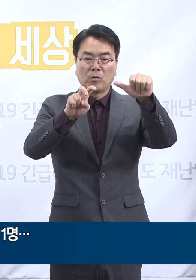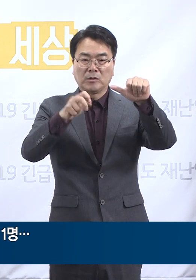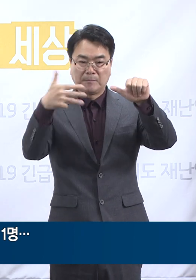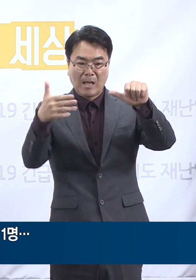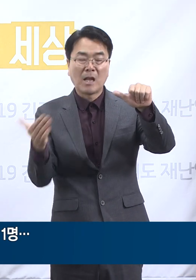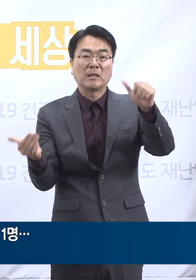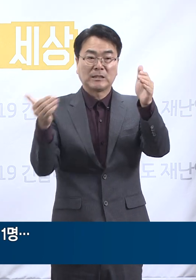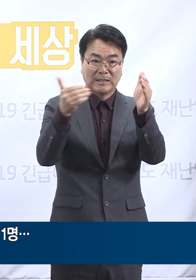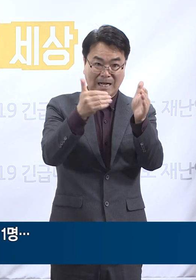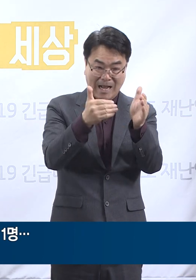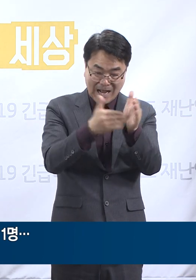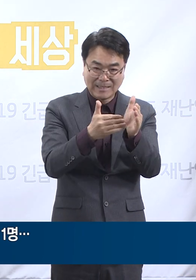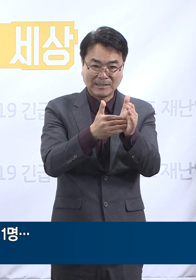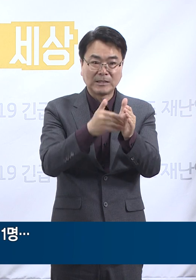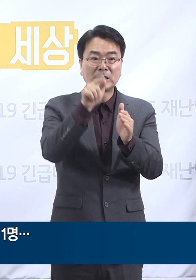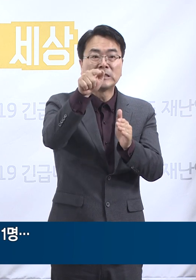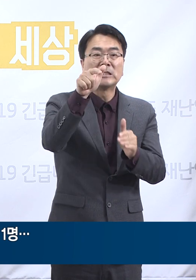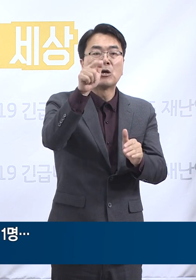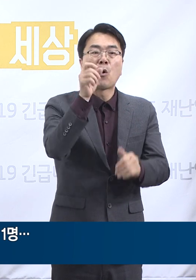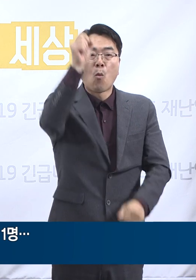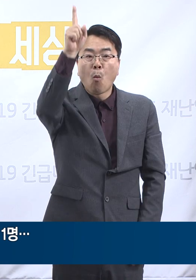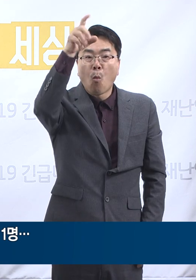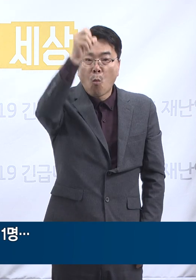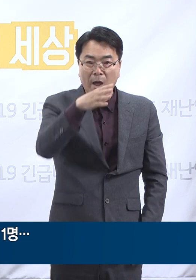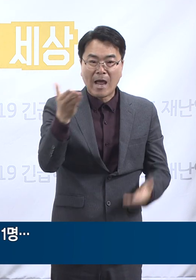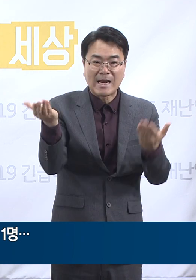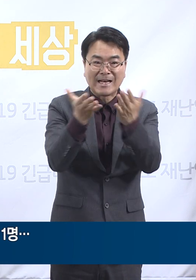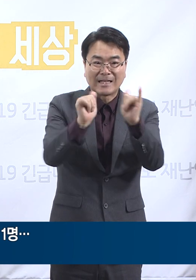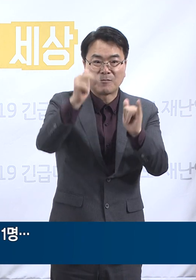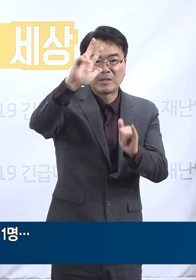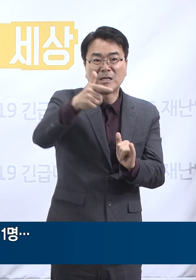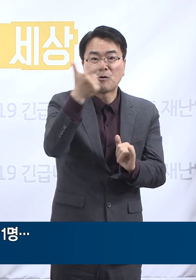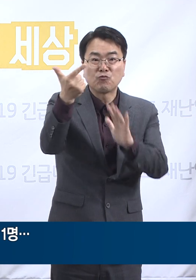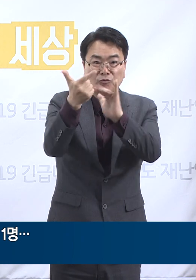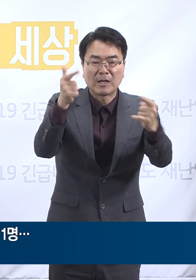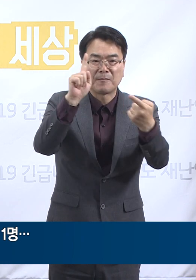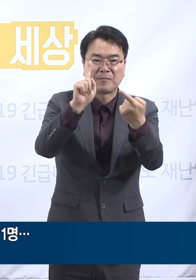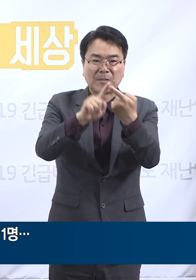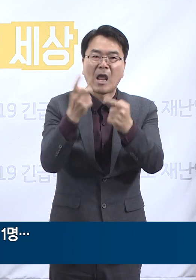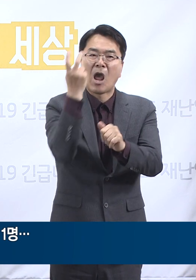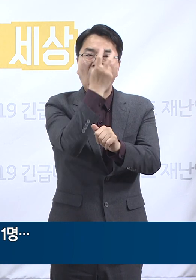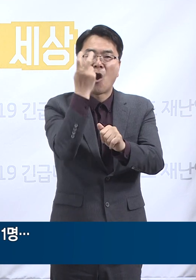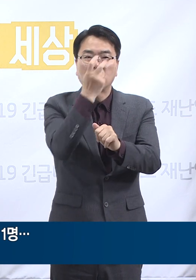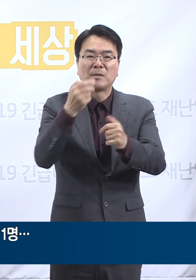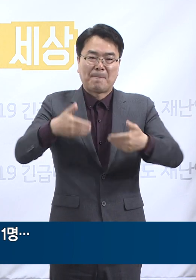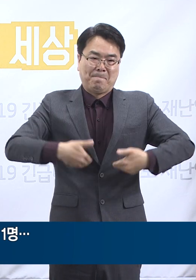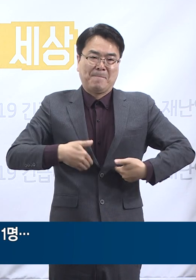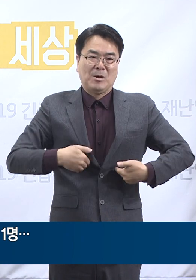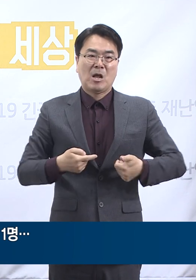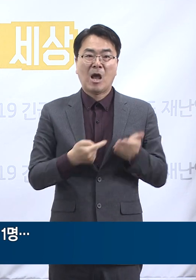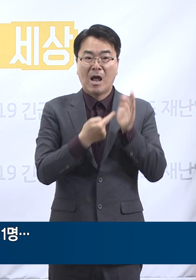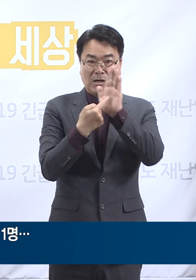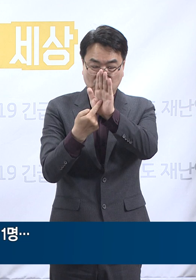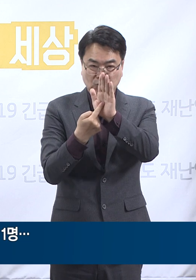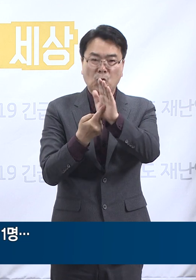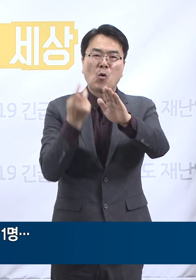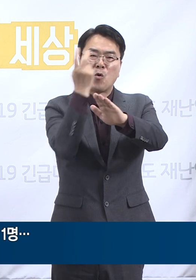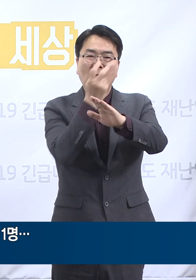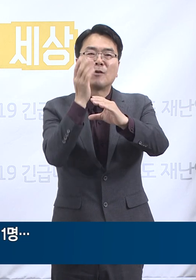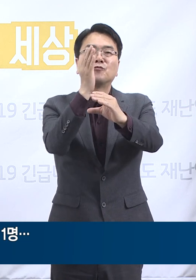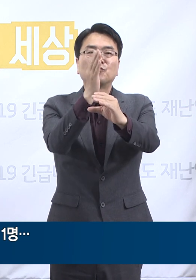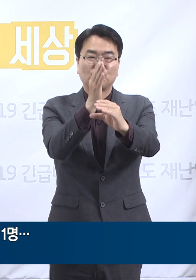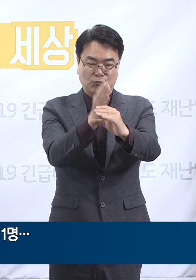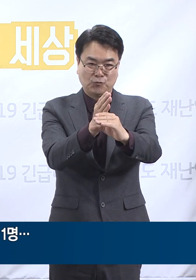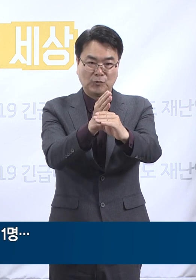고양 쿠팡 물류센터에서 근무한 706명에 대한 전수검사를 시행하고 있으며 이 중